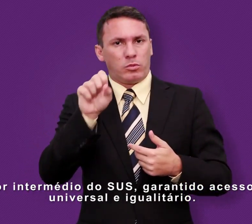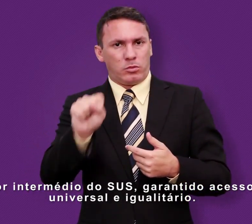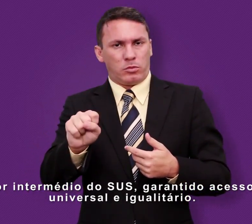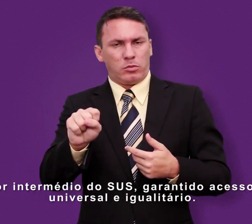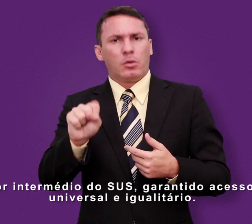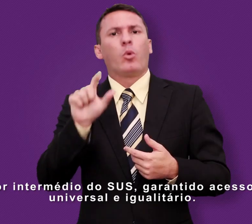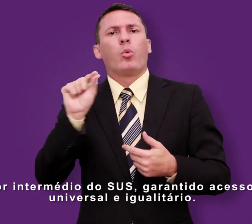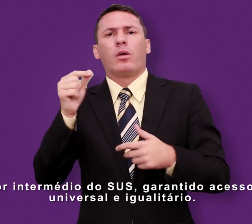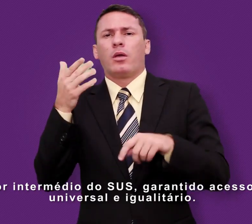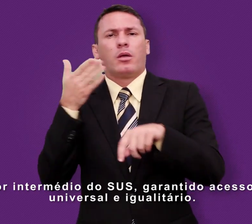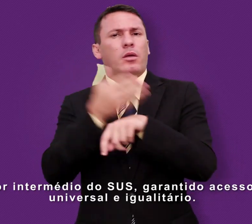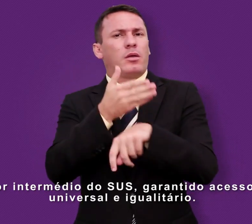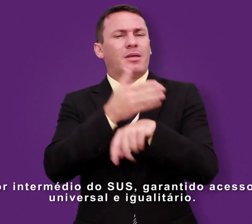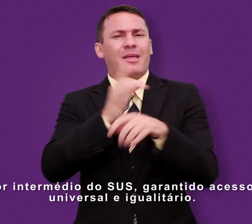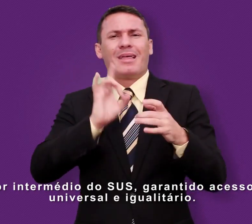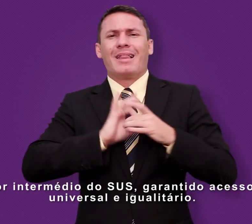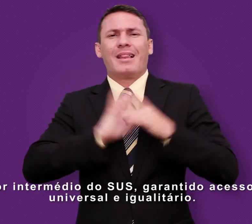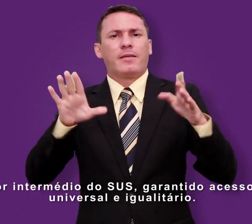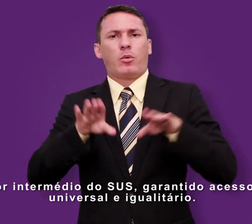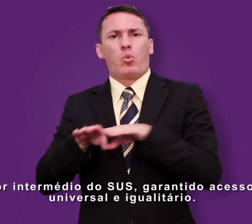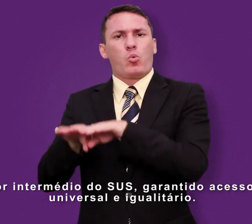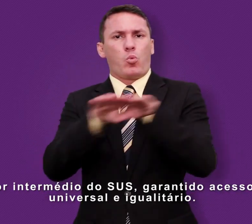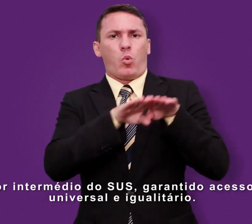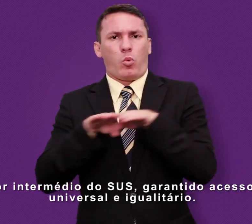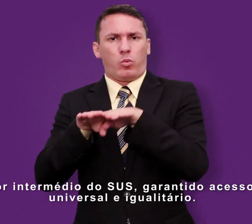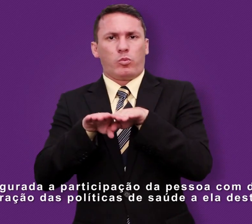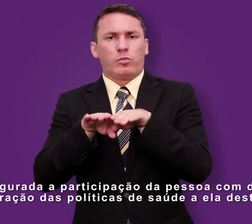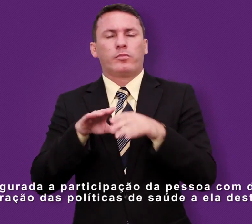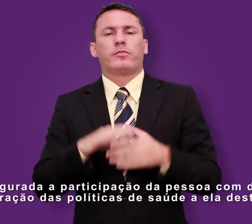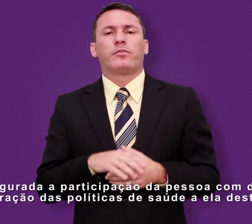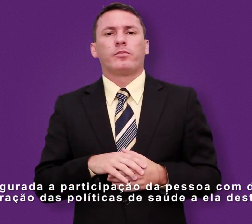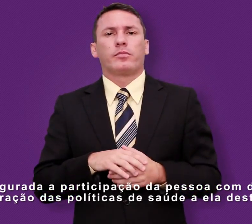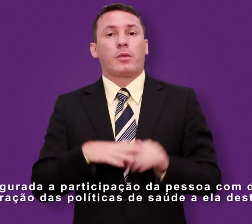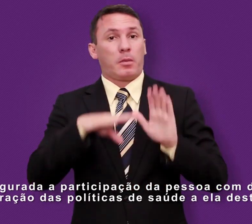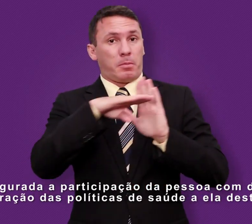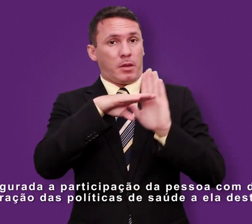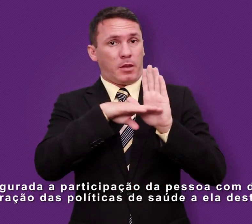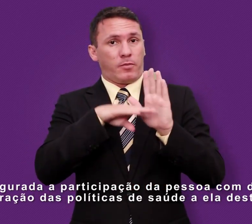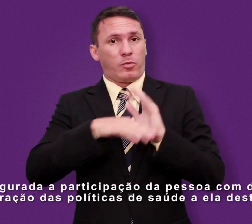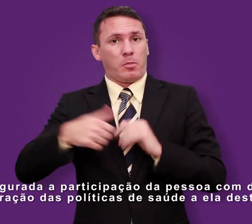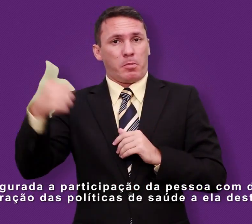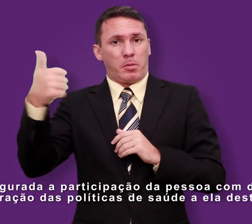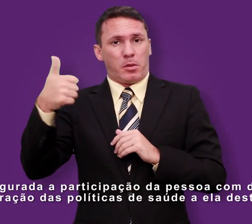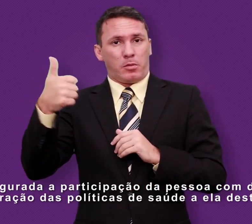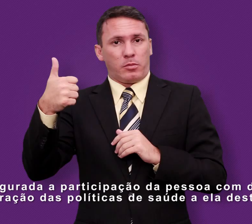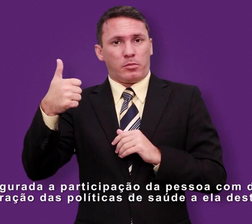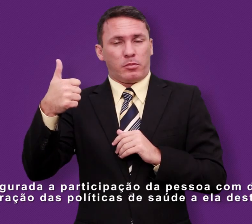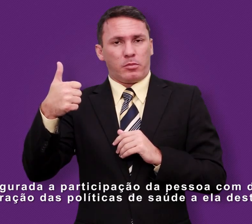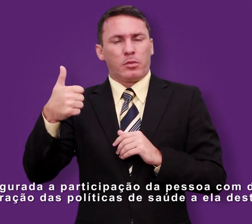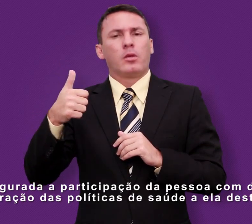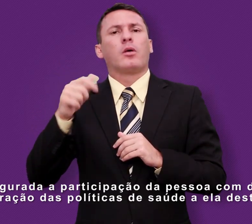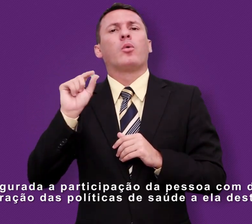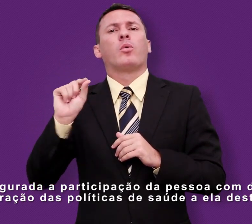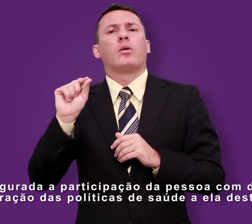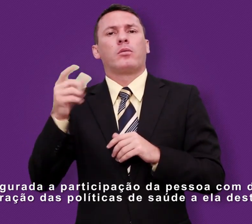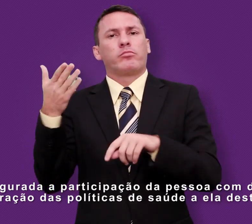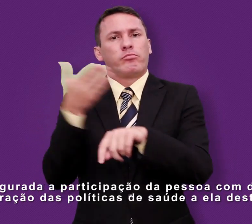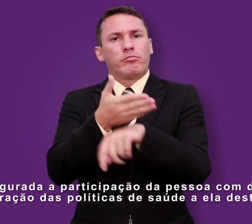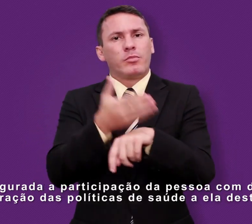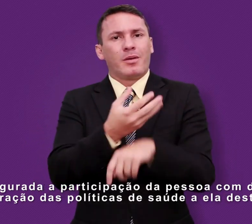acesso universal e igualitário. Parágrafo 1º. É assegurada a participação da pessoa com